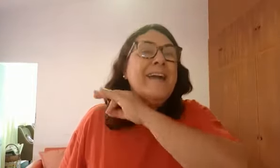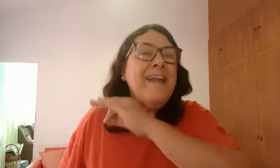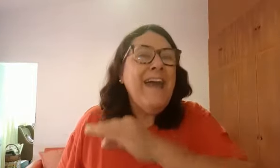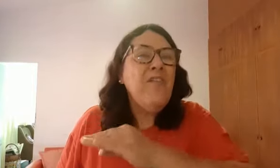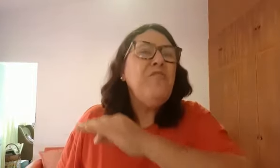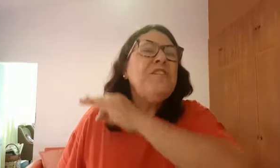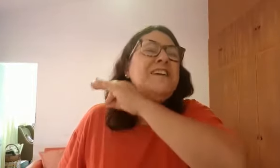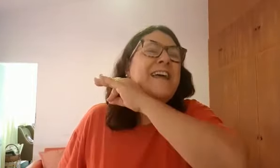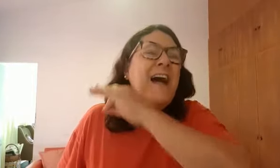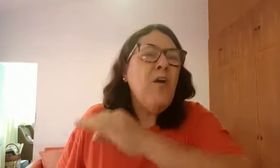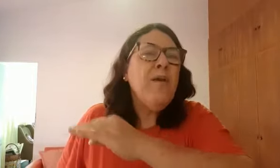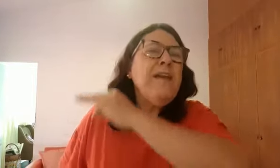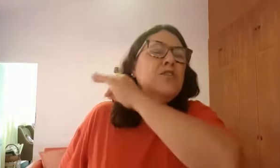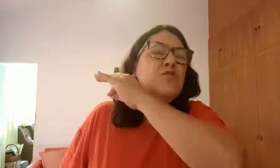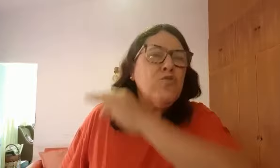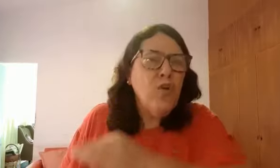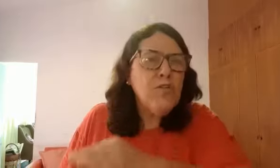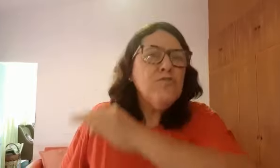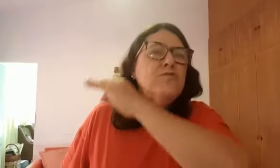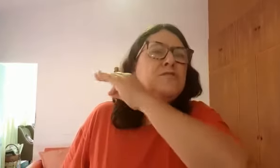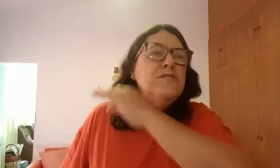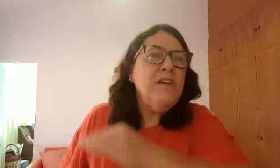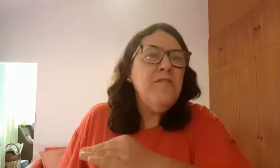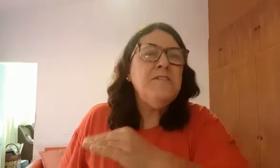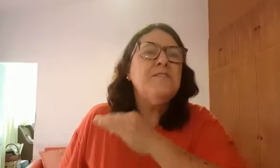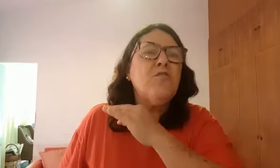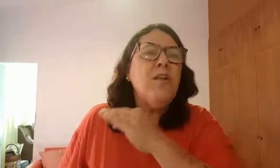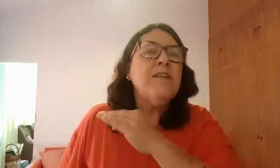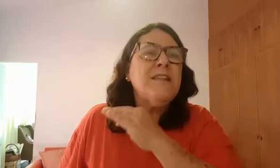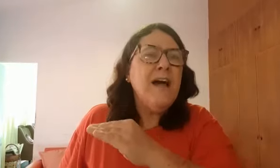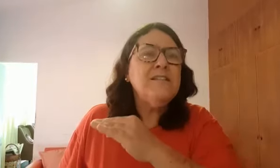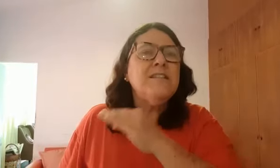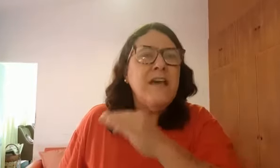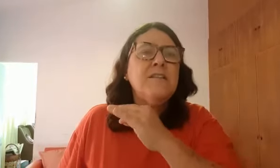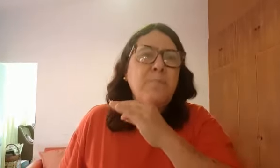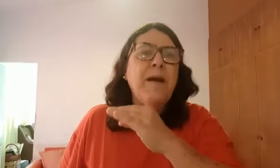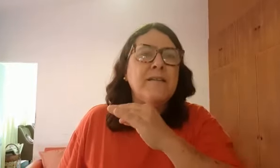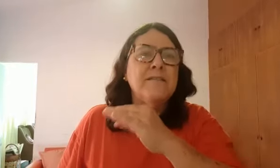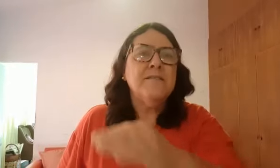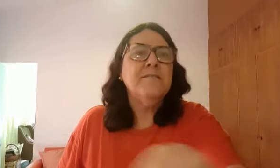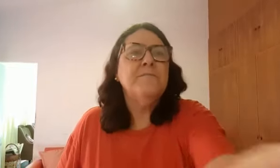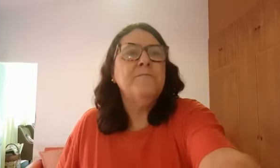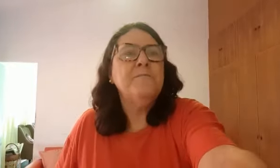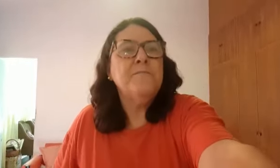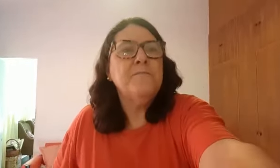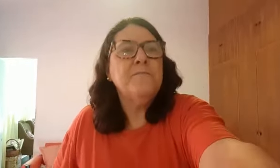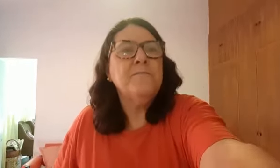greve geral em todos os níveis de escolaridade desse país. Então, lá. Tchau. Tchau.